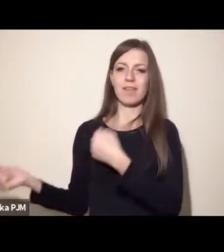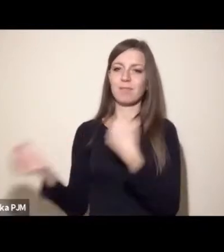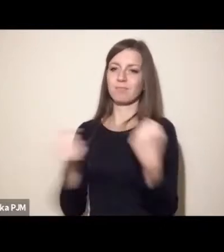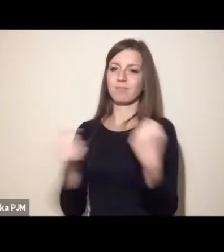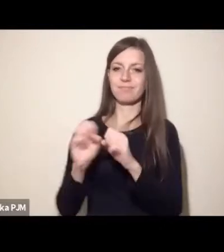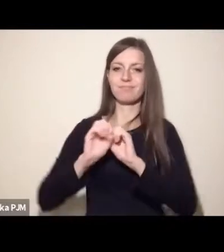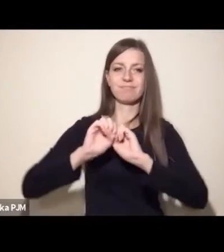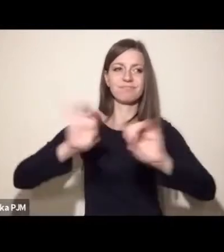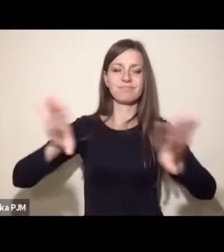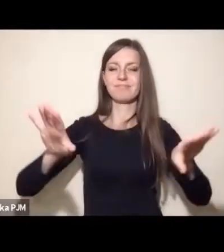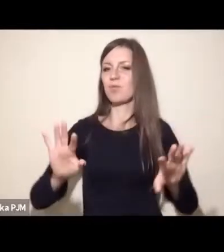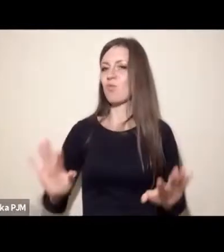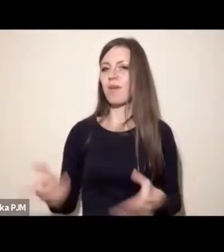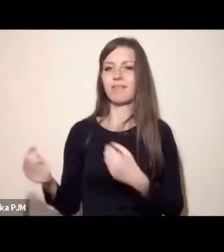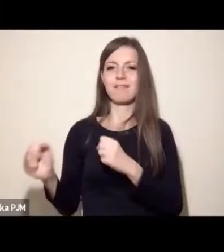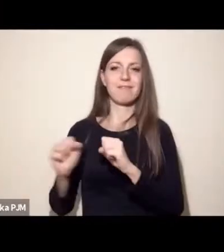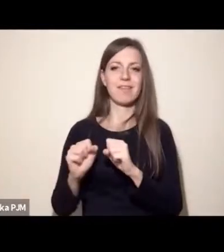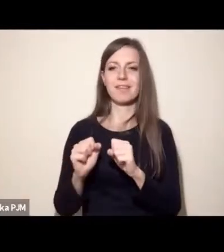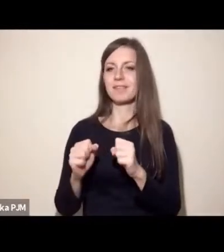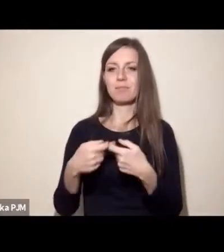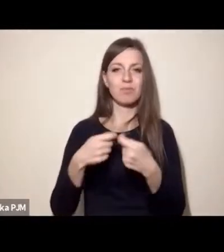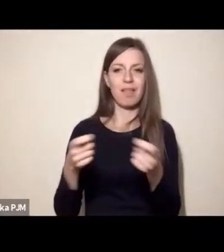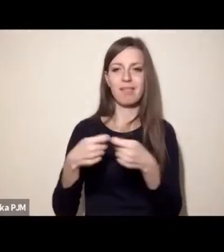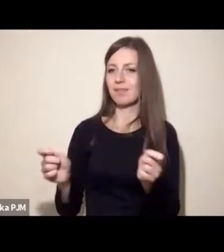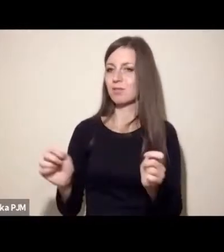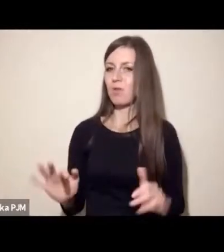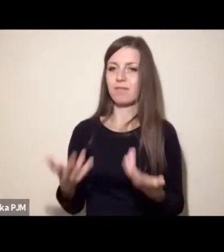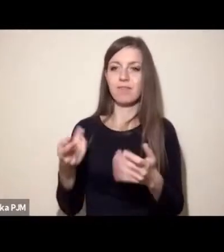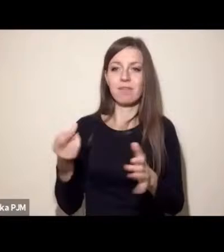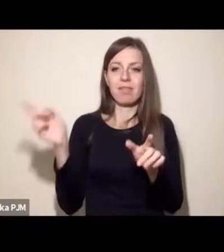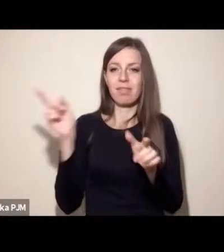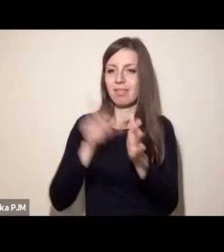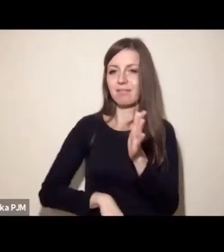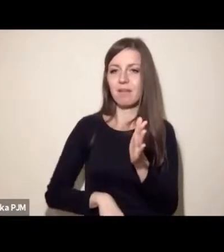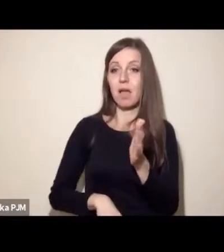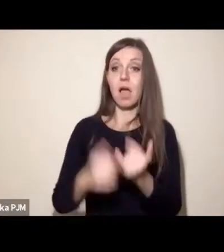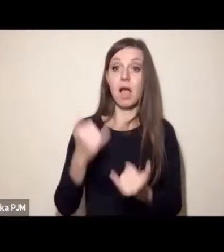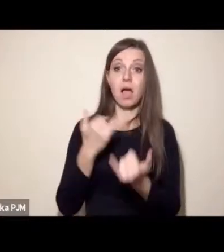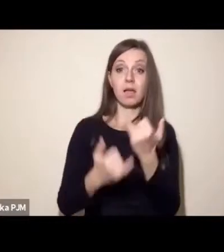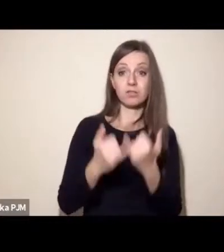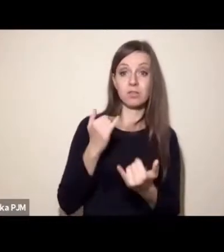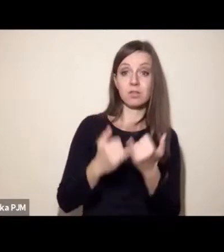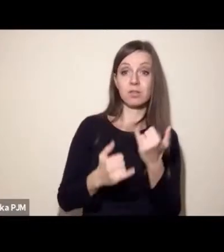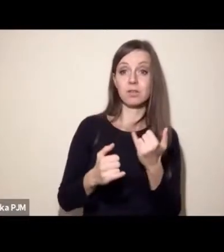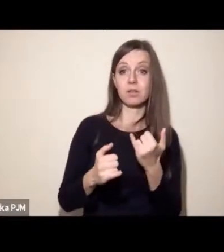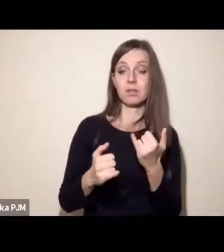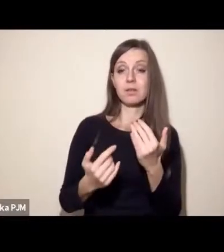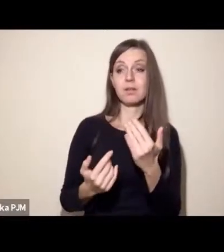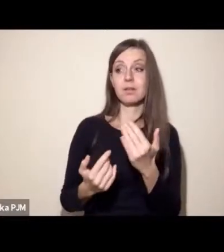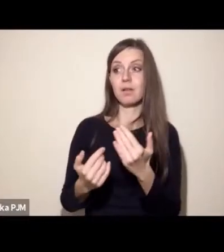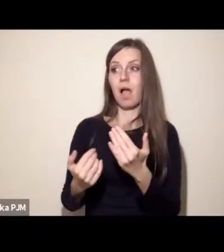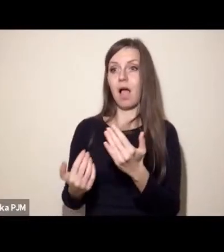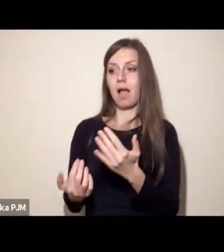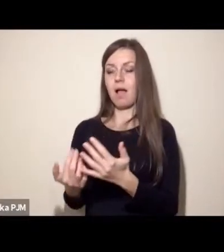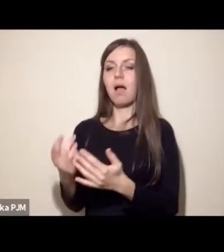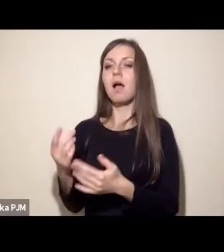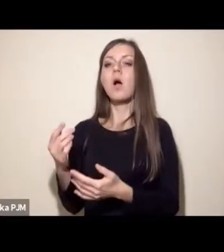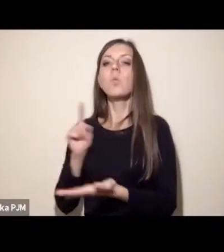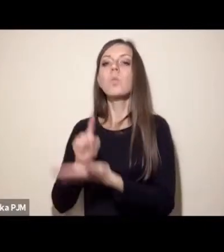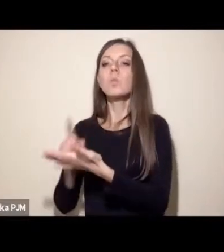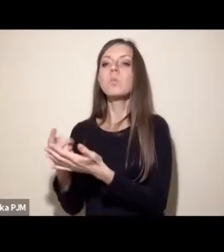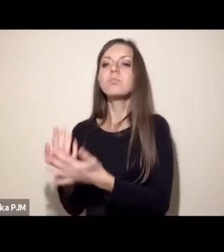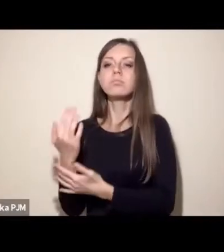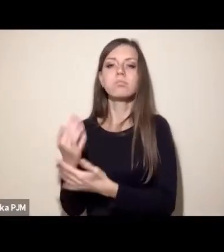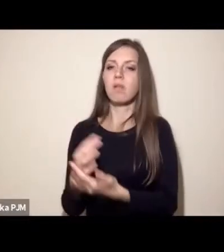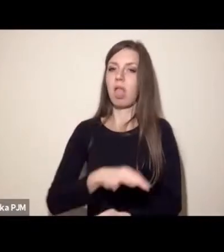i tańsza a plony są dużo większe więc